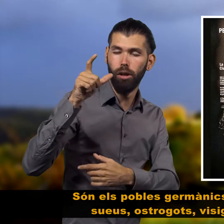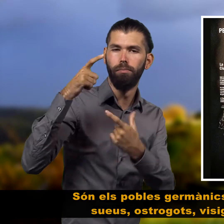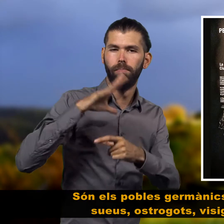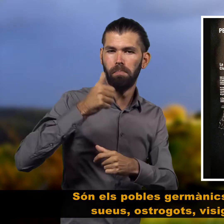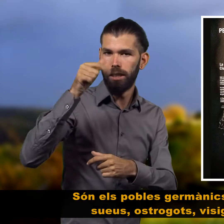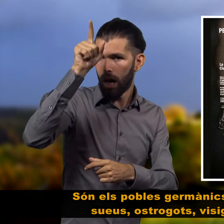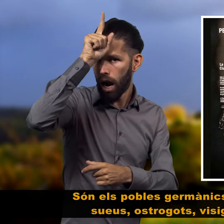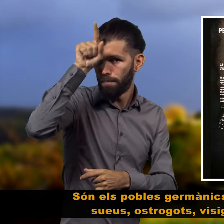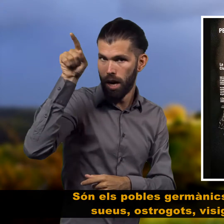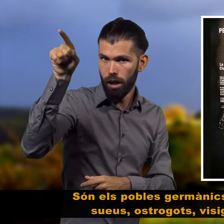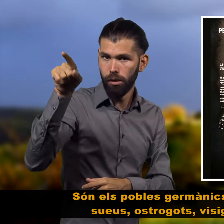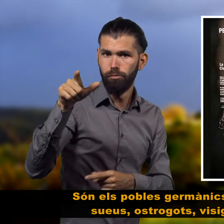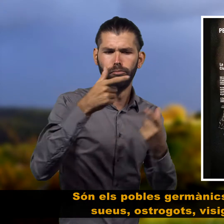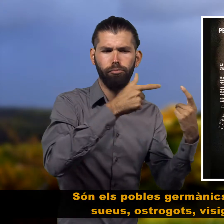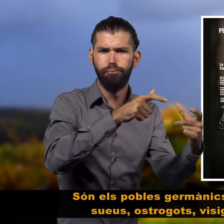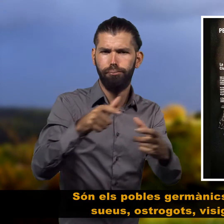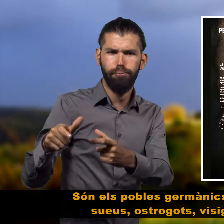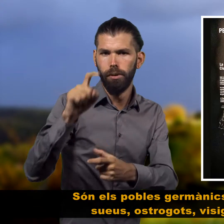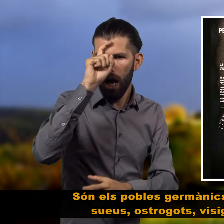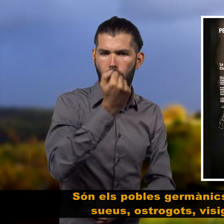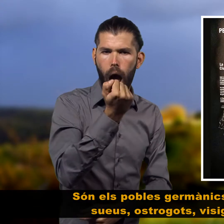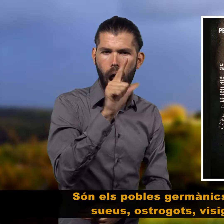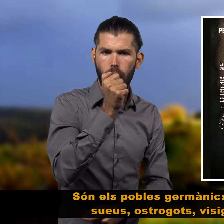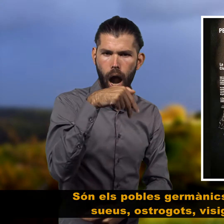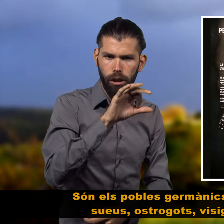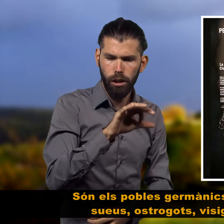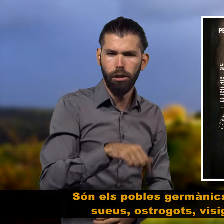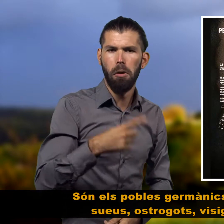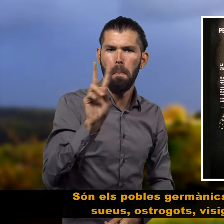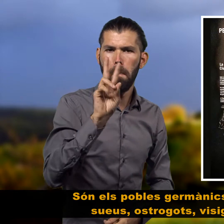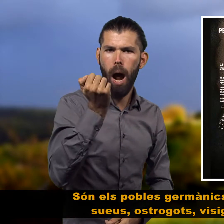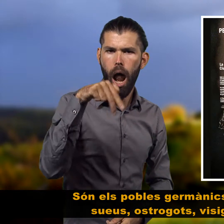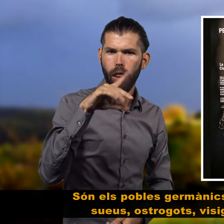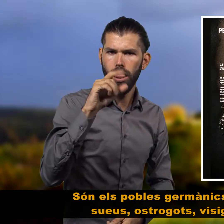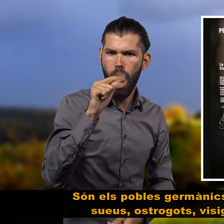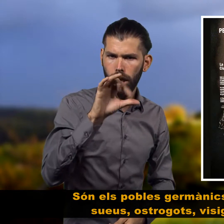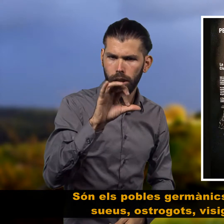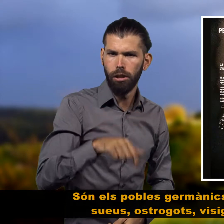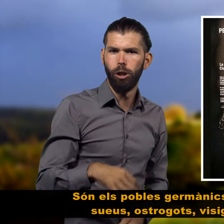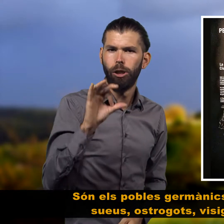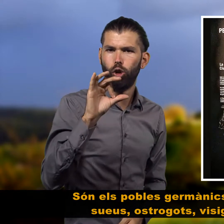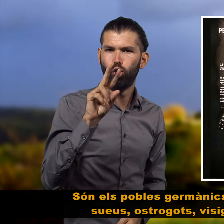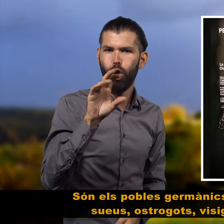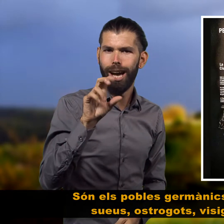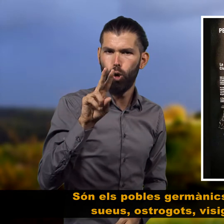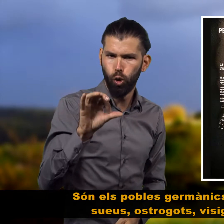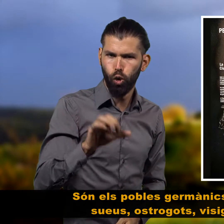Són els pobles germànics, alans, vàndals, sueus, ostrogots, visigots i d'altres.